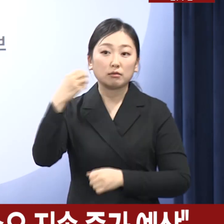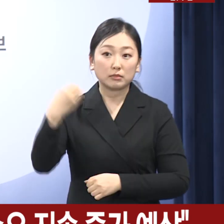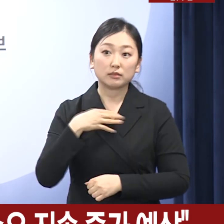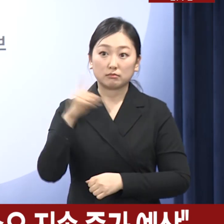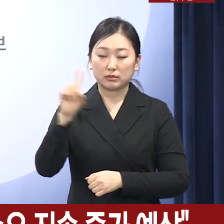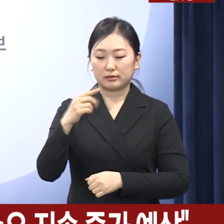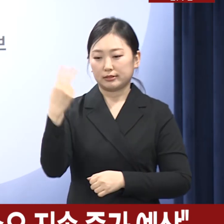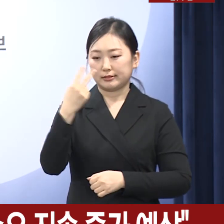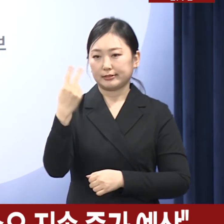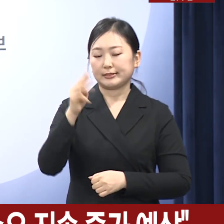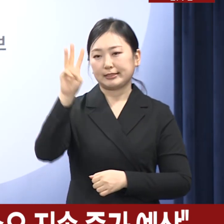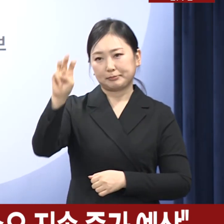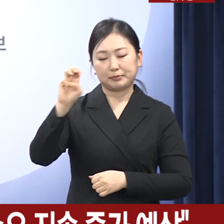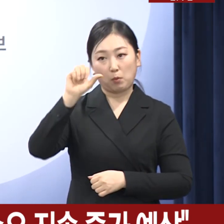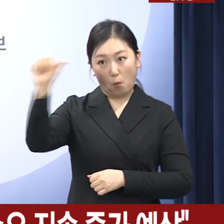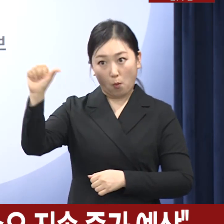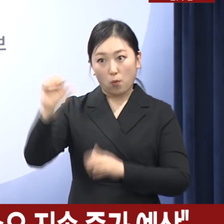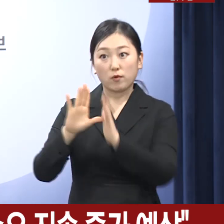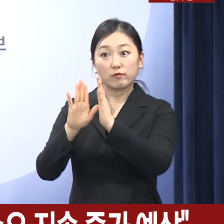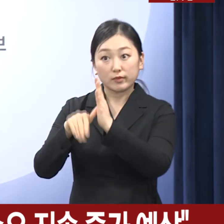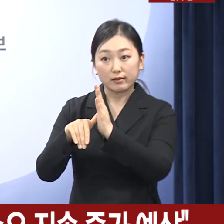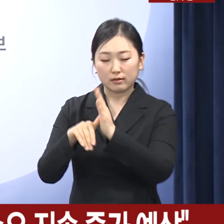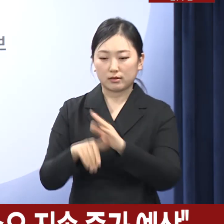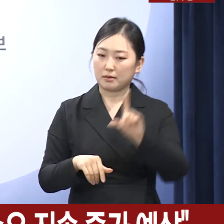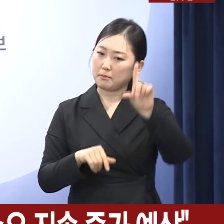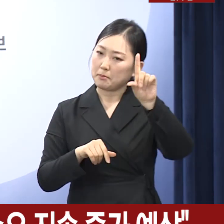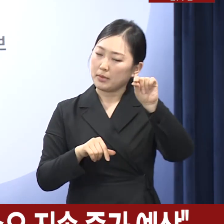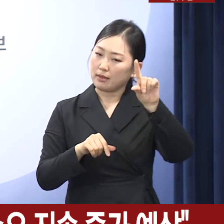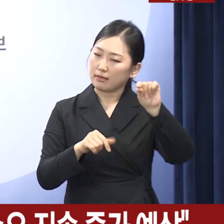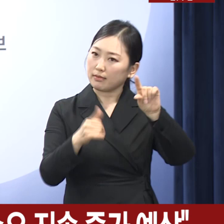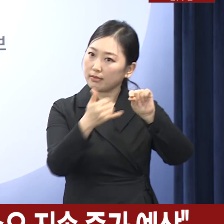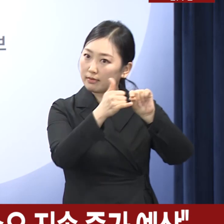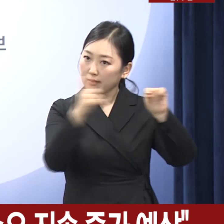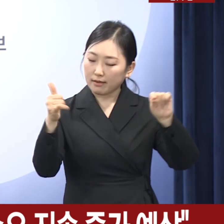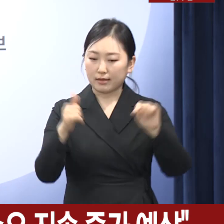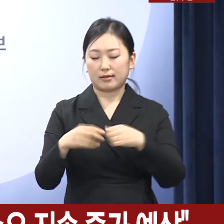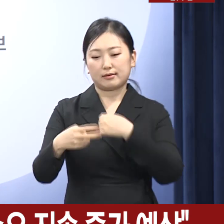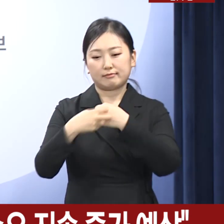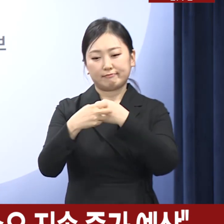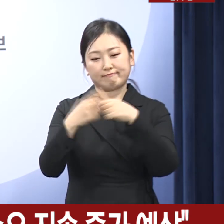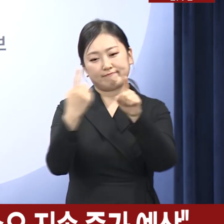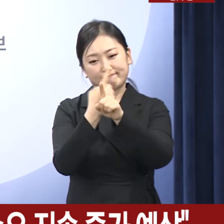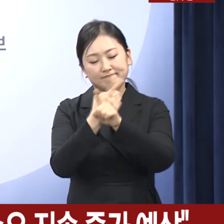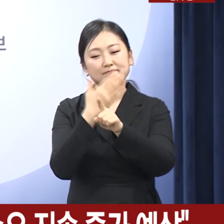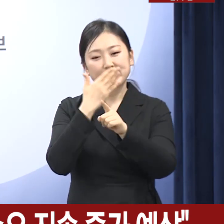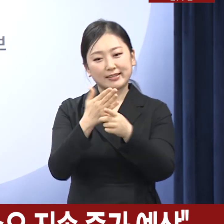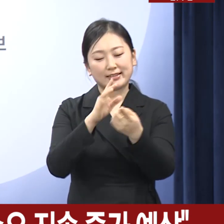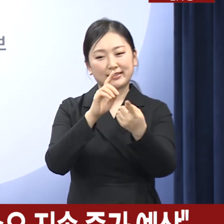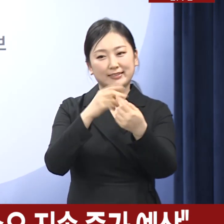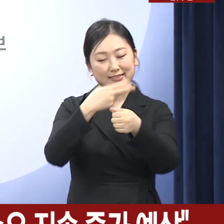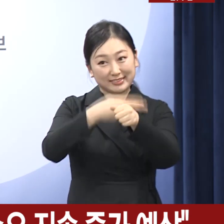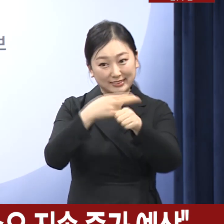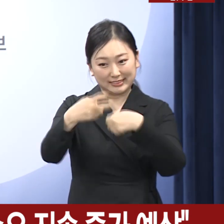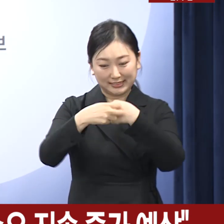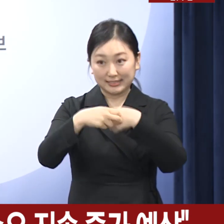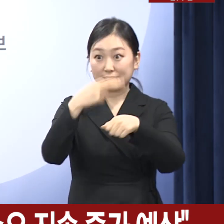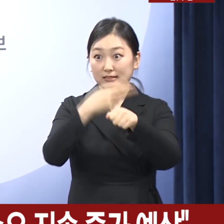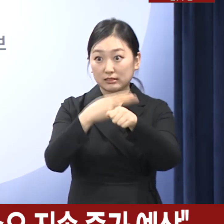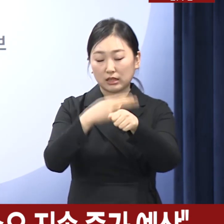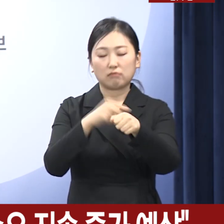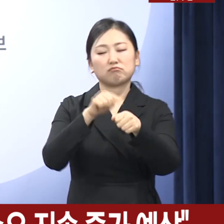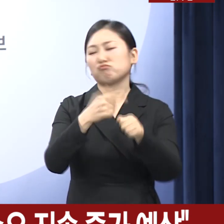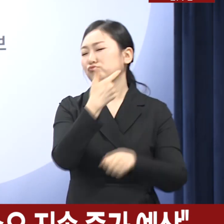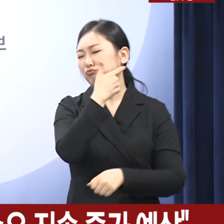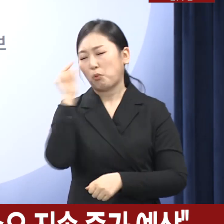2035년에는 1만 명 내외의 임상 의사가 부족할 것으로 전망하고 있습니다.